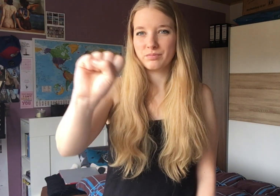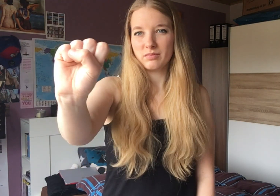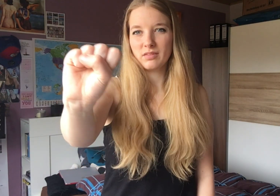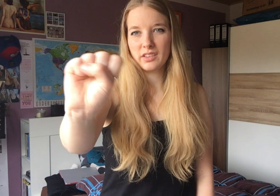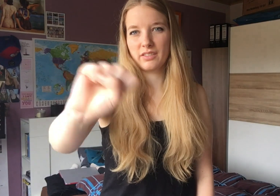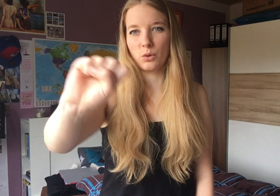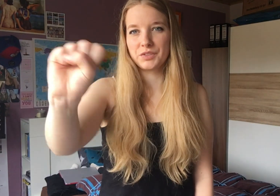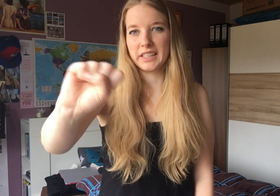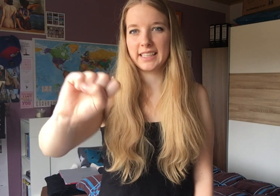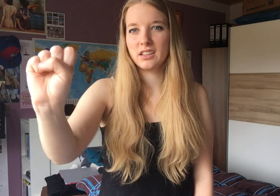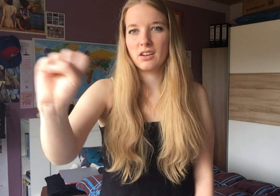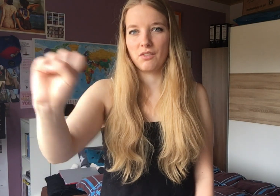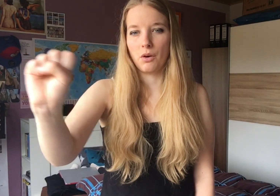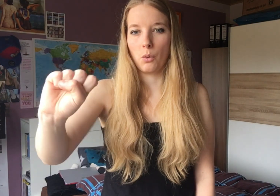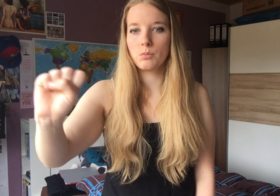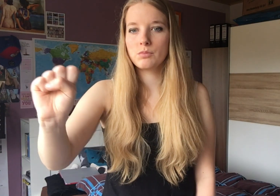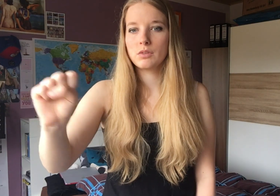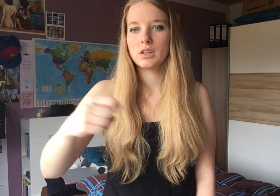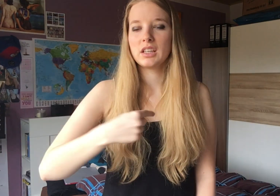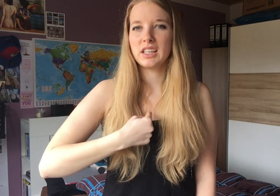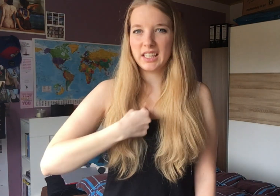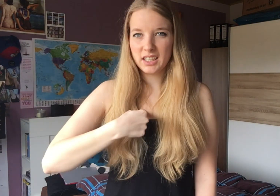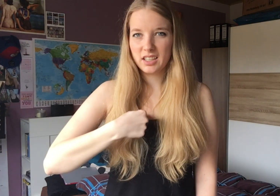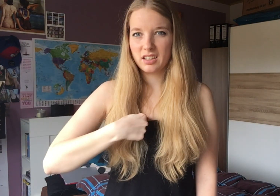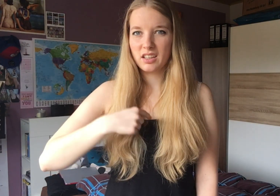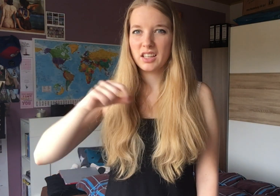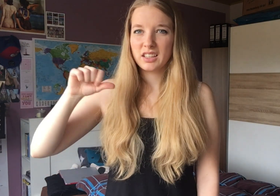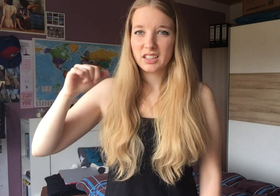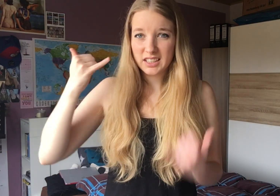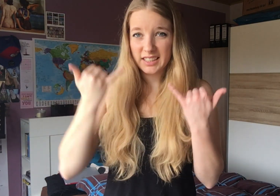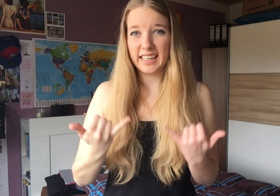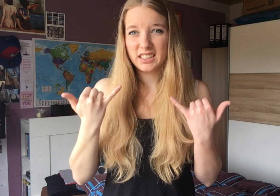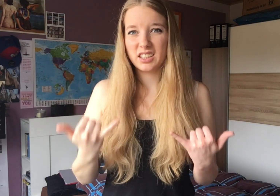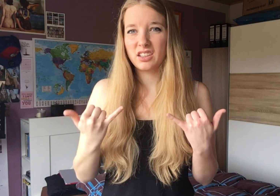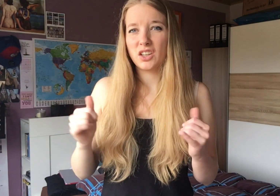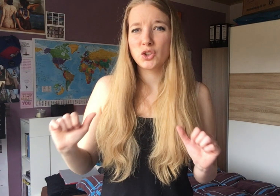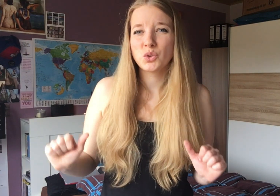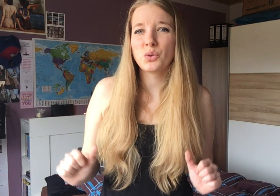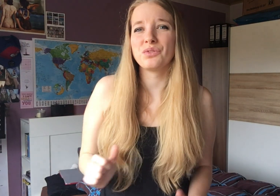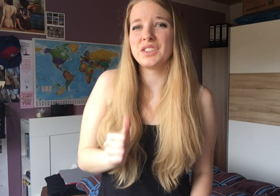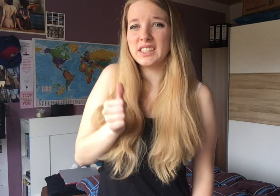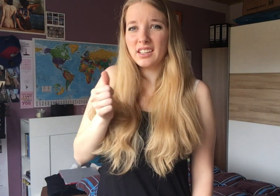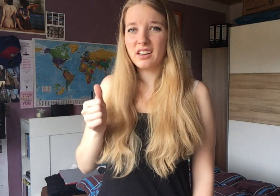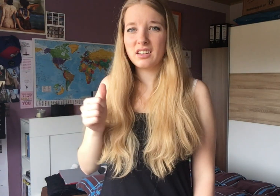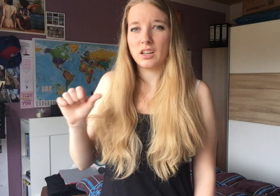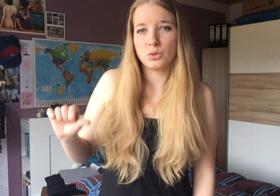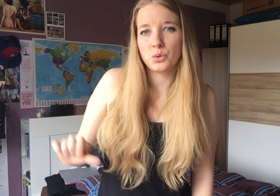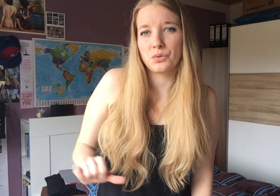Warum? Warum, wie ein S. Warum ich jetzt schon wieder, also schon